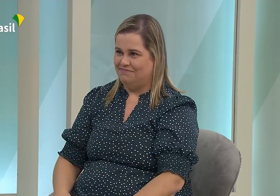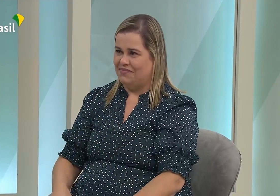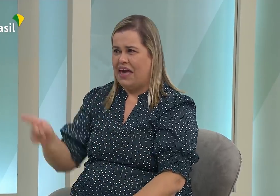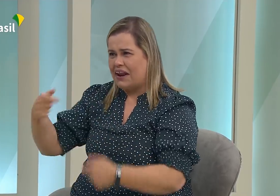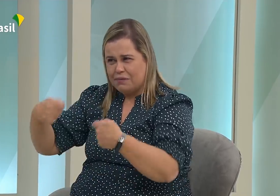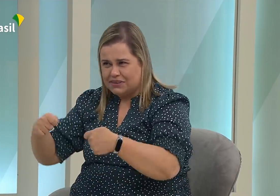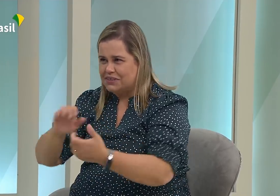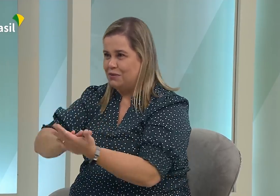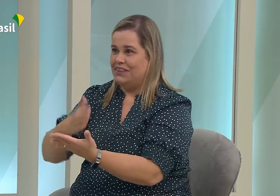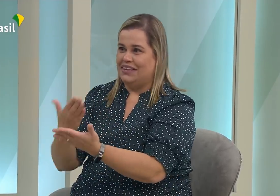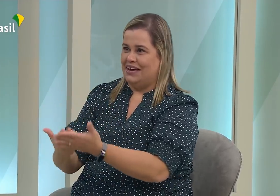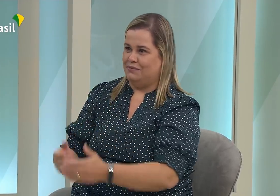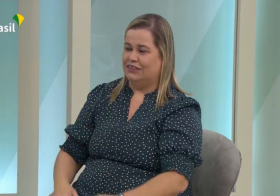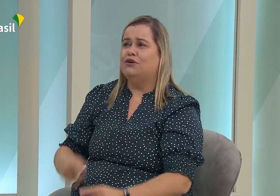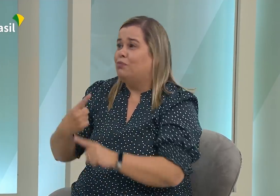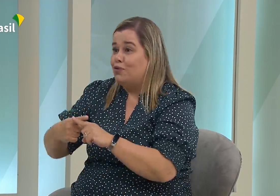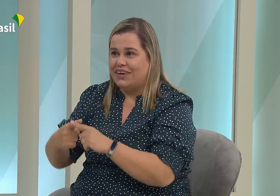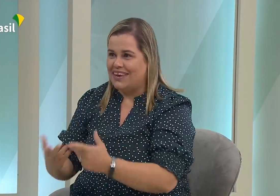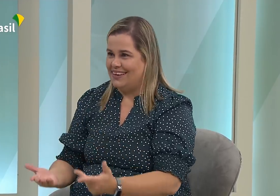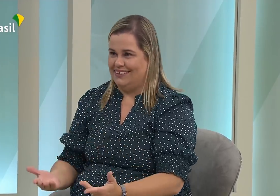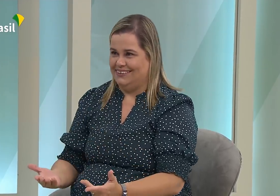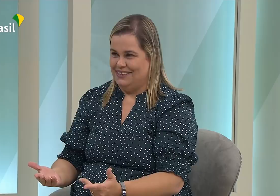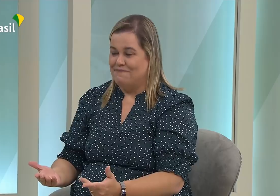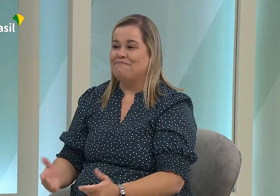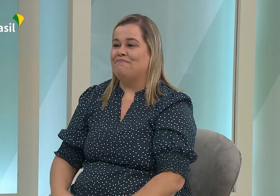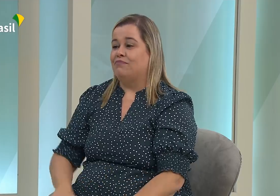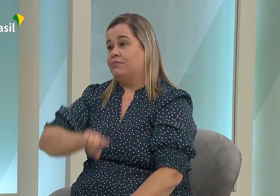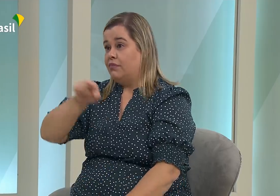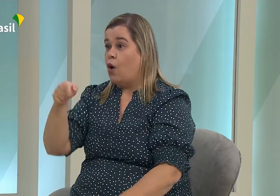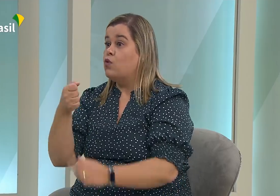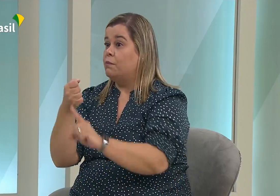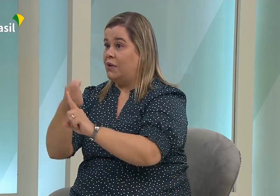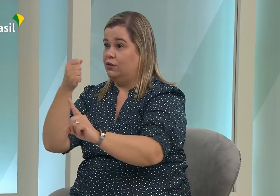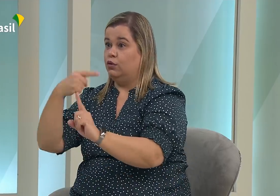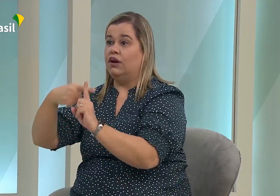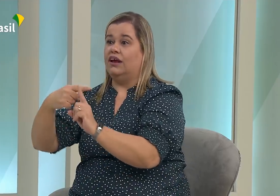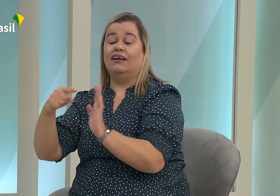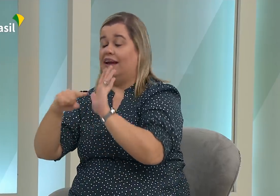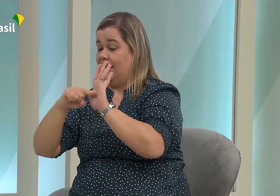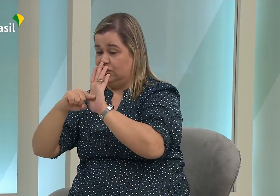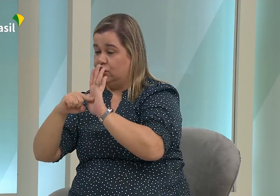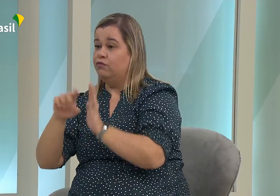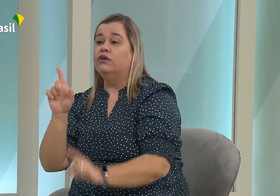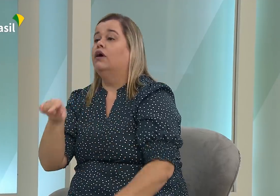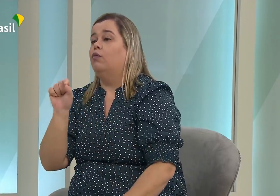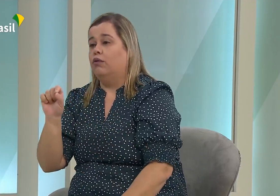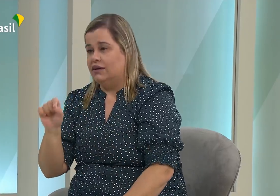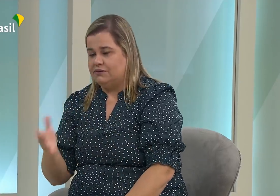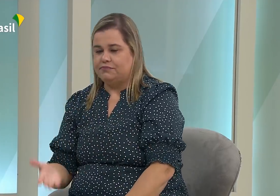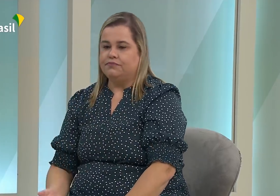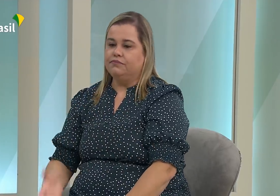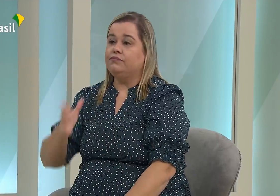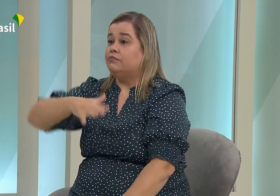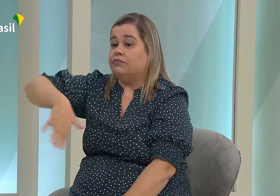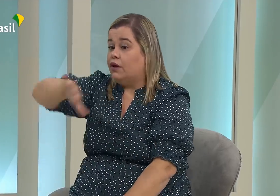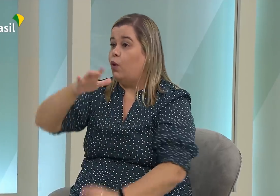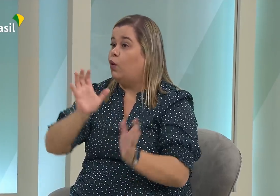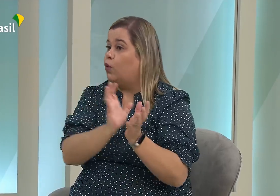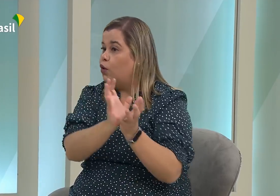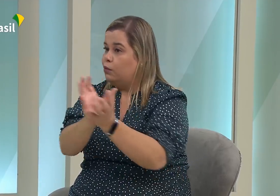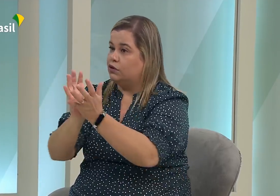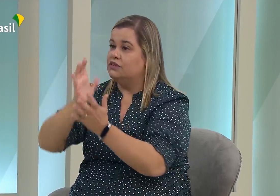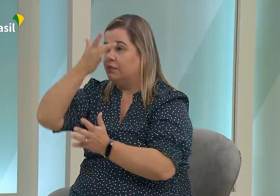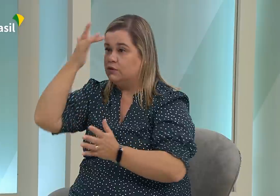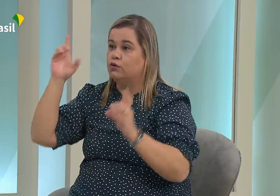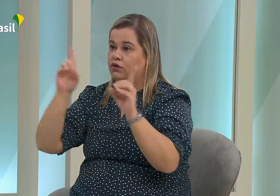pessoa surda e como ela se comunica. Para mostrar a necessidade do profissional intérprete também. E isso é um impacto muito positivo.